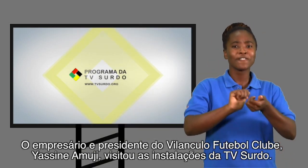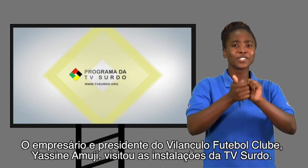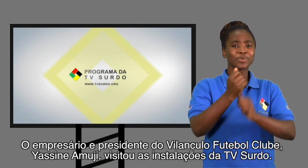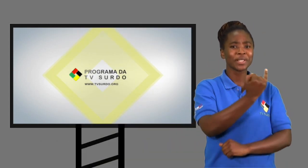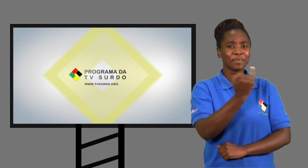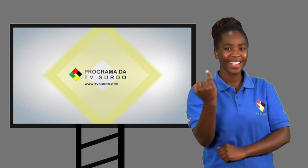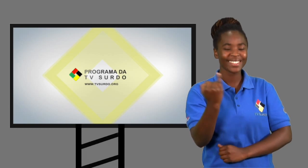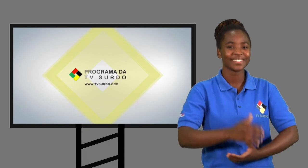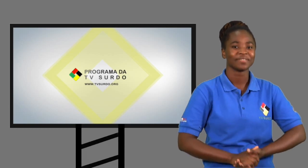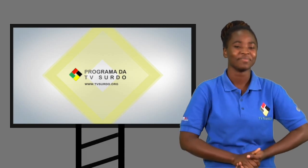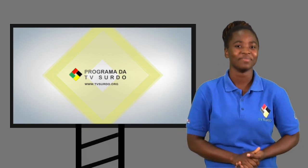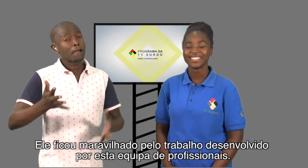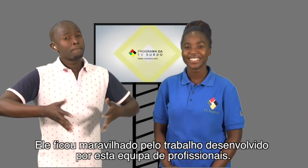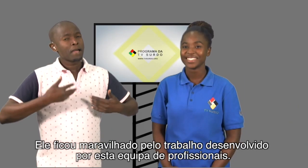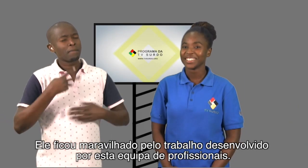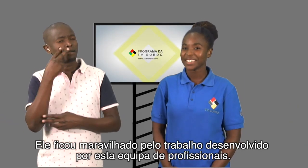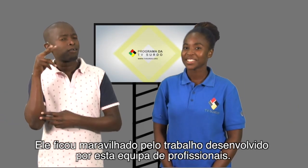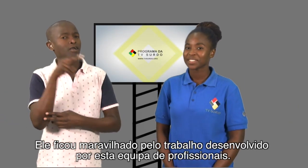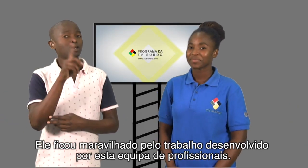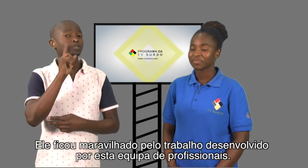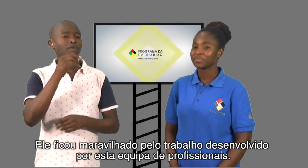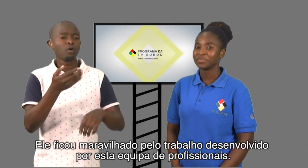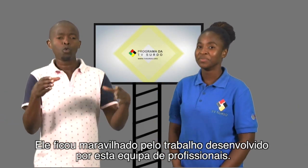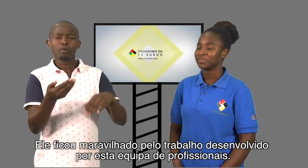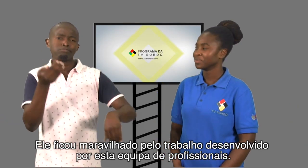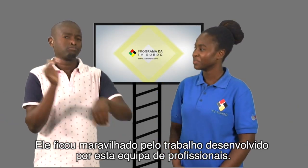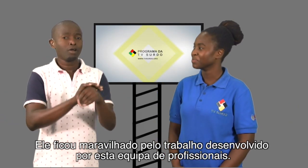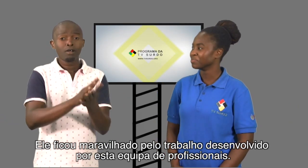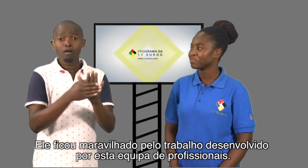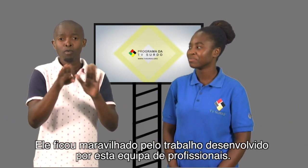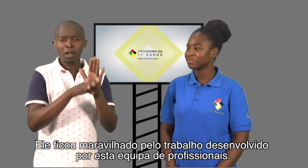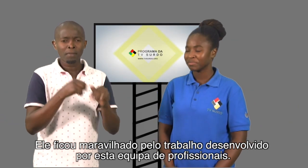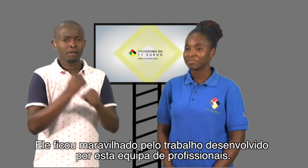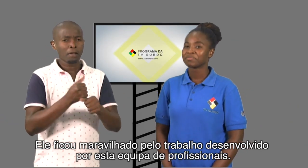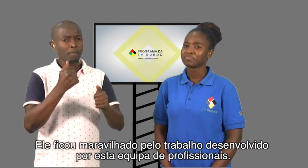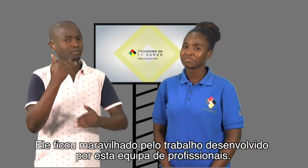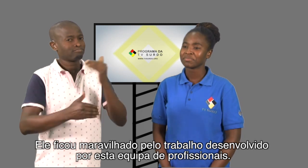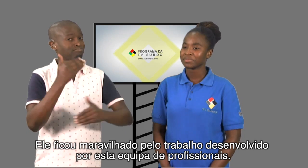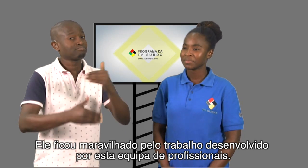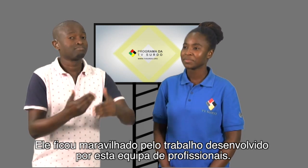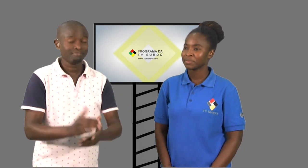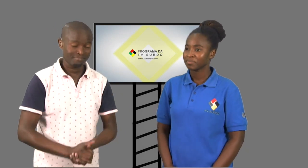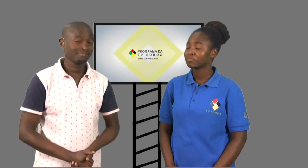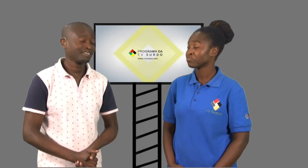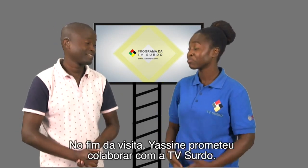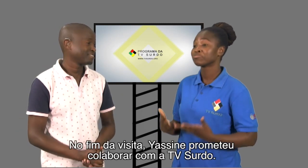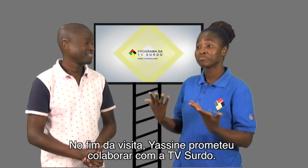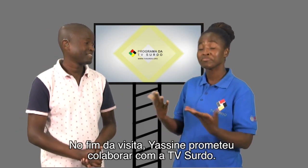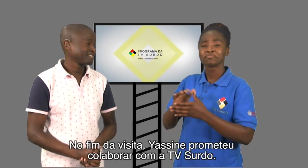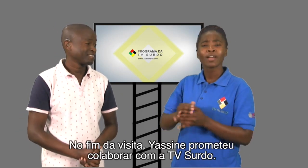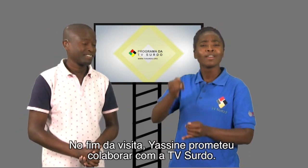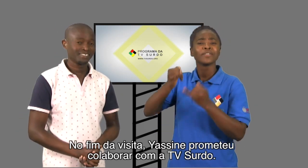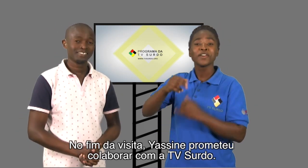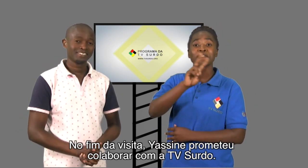Surdo. Ele ficou maravilhado pelo trabalho desenvolvido por esta equipa de profissionais. No fim da